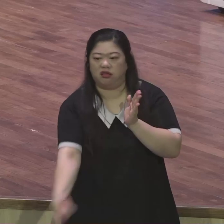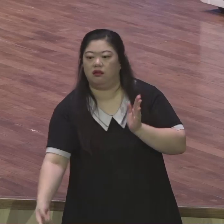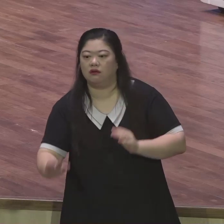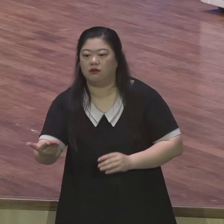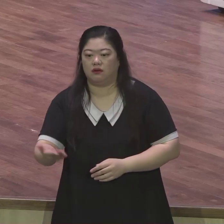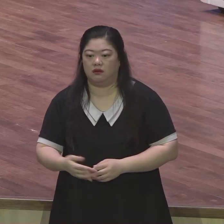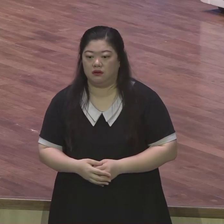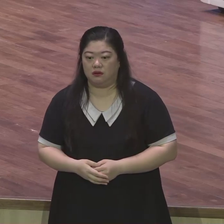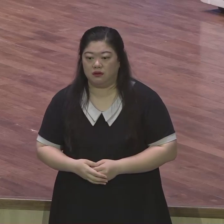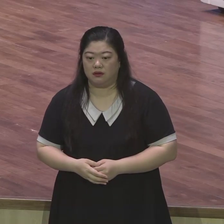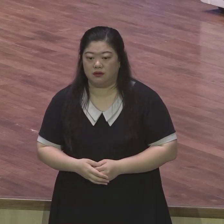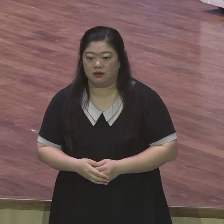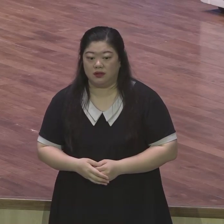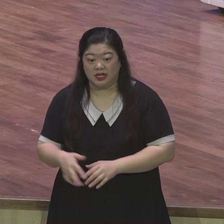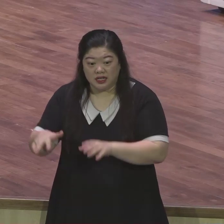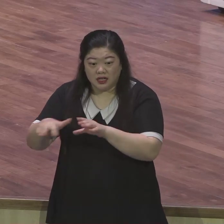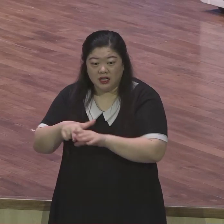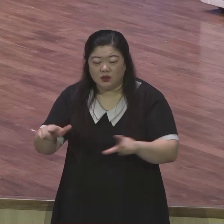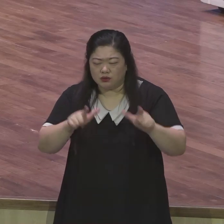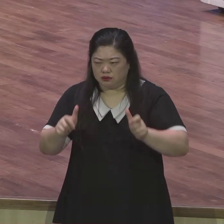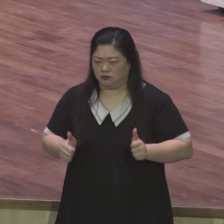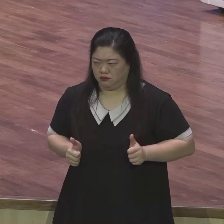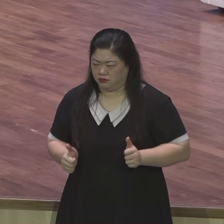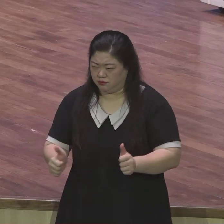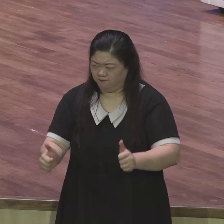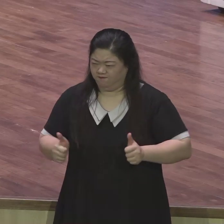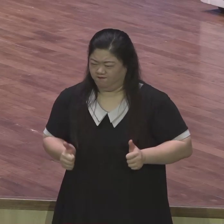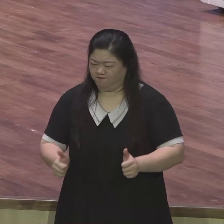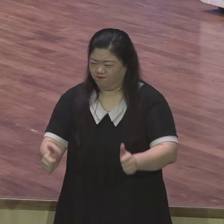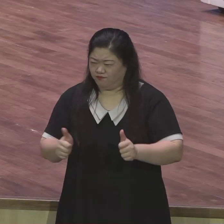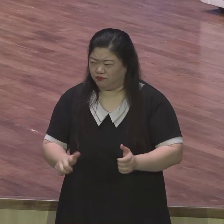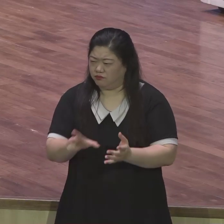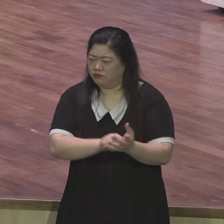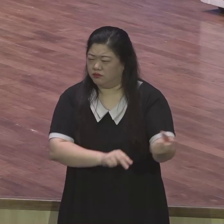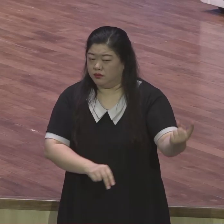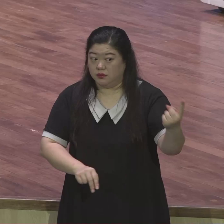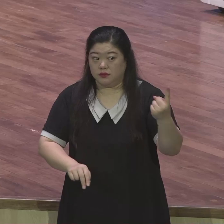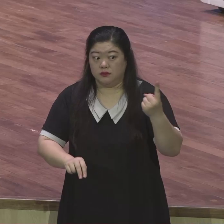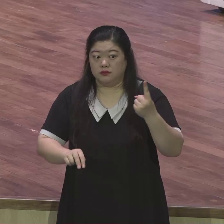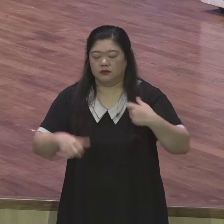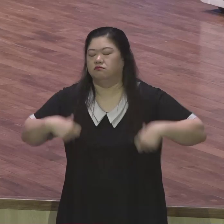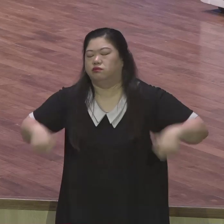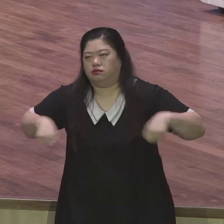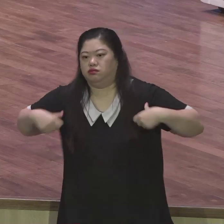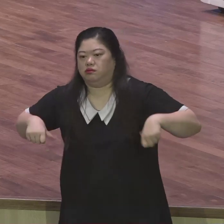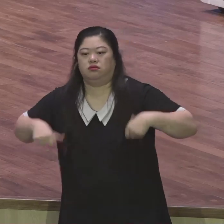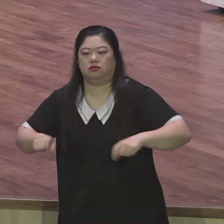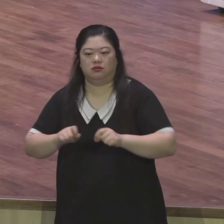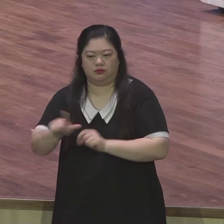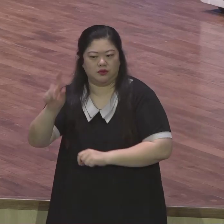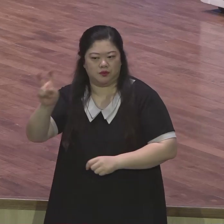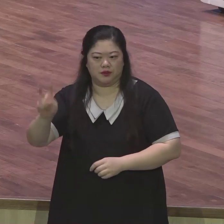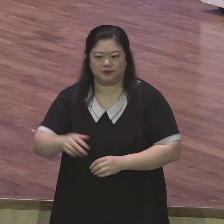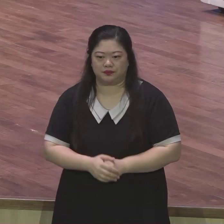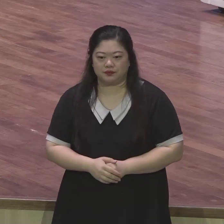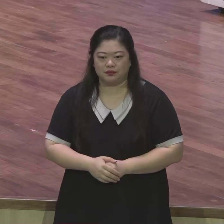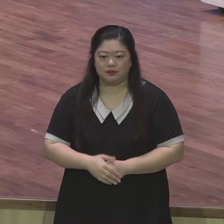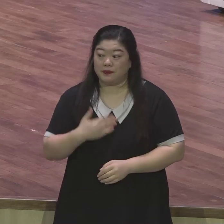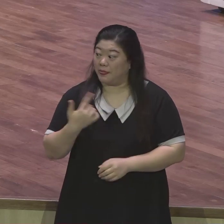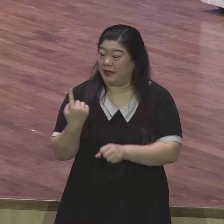앞에 쉽게 넘어지게 되었어요 제가 작년에 대교구 사역을 할 때에 집중훈련을 진행했고요 한 지역이 집중훈련 끝나고 밥을 먹으러